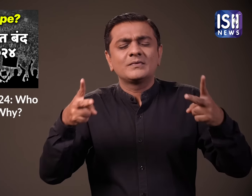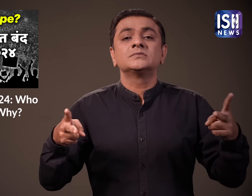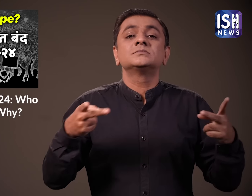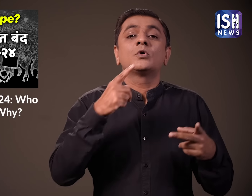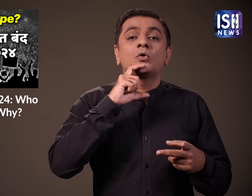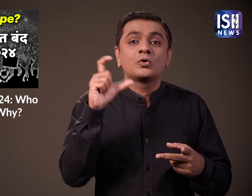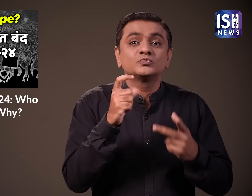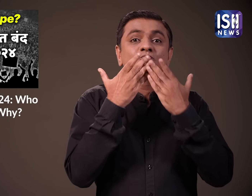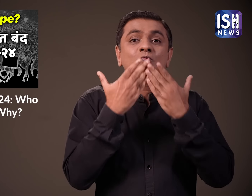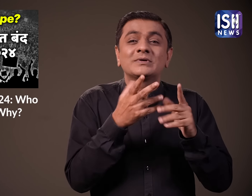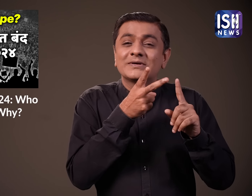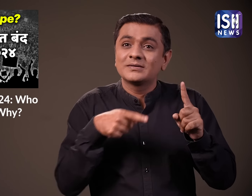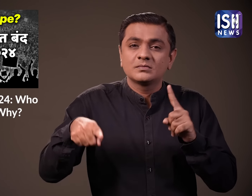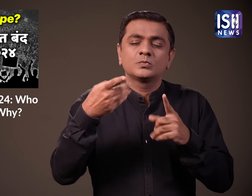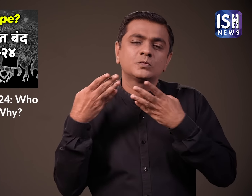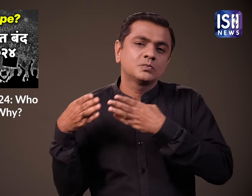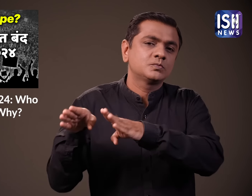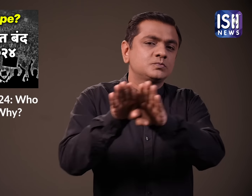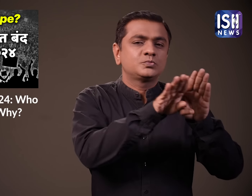वर्थ करके सयोग करने का आगरा किया